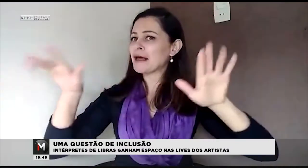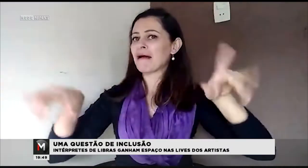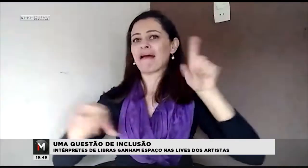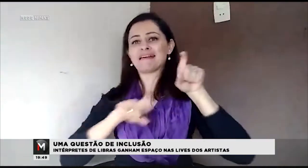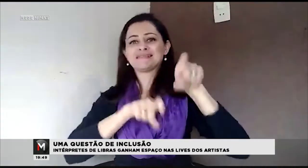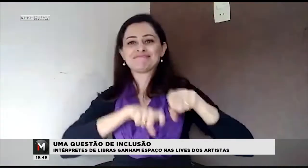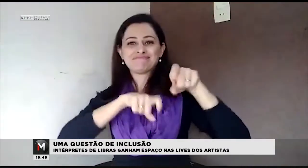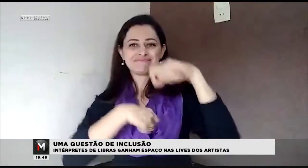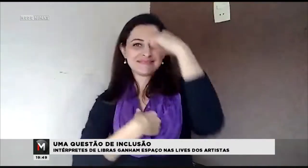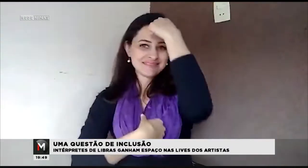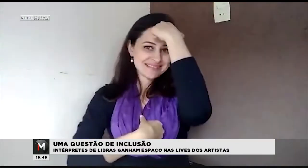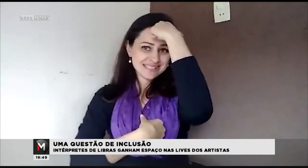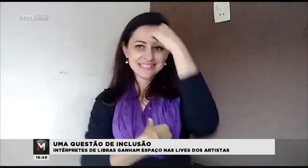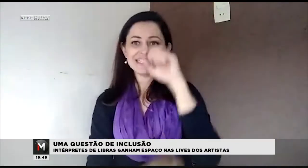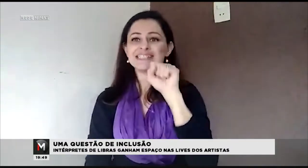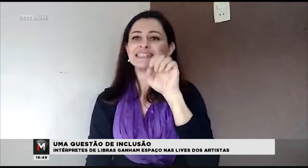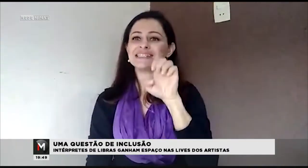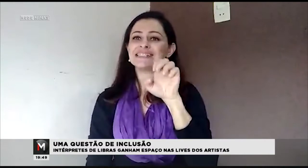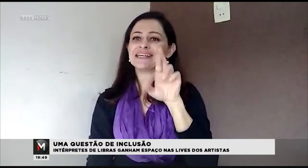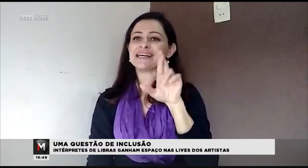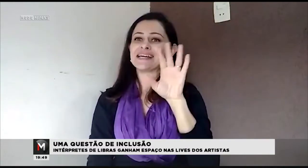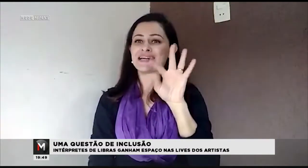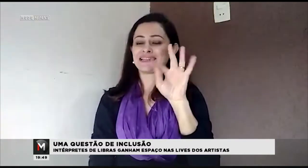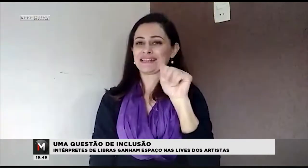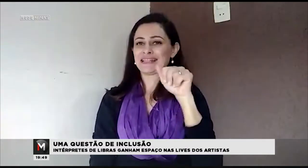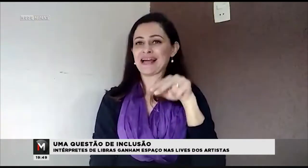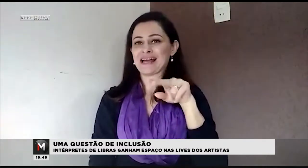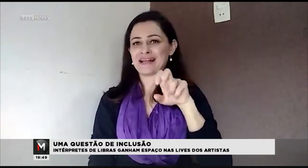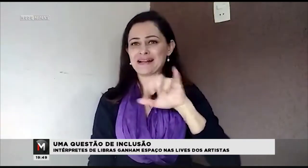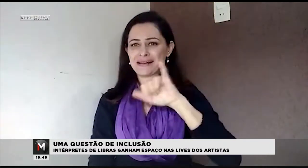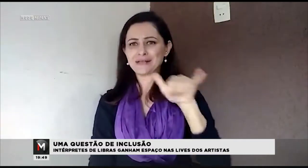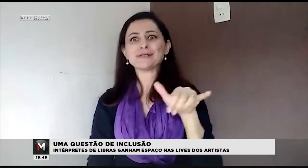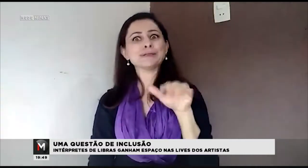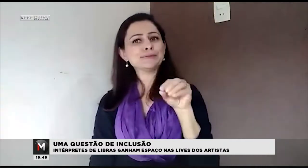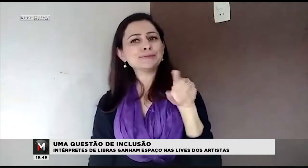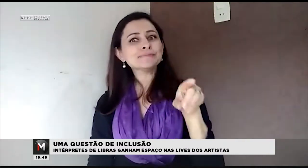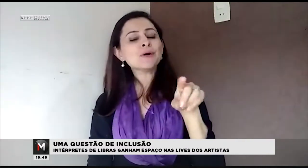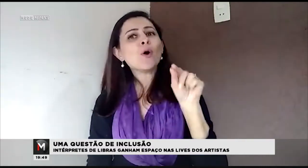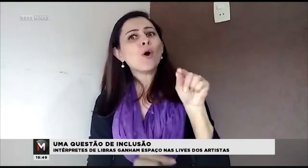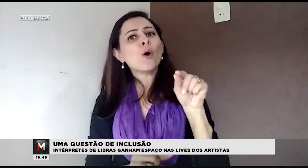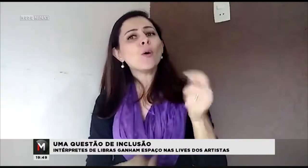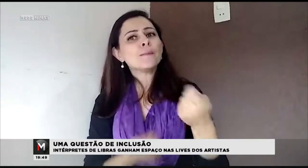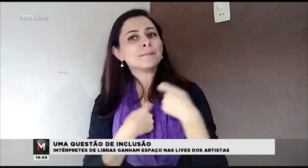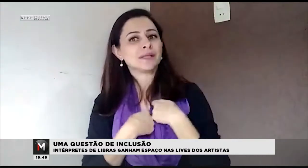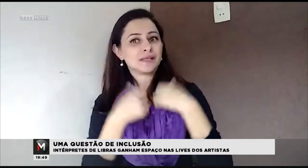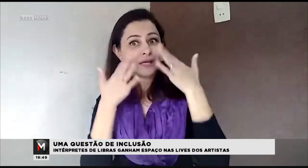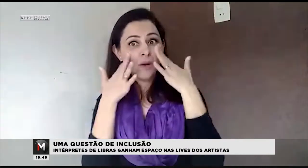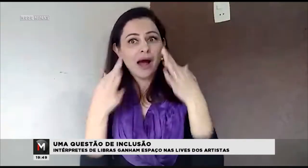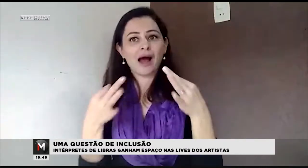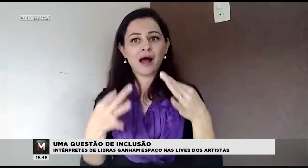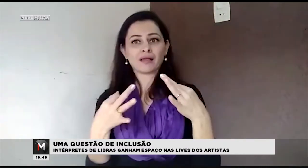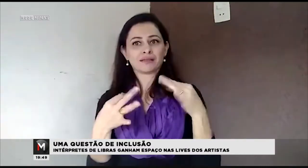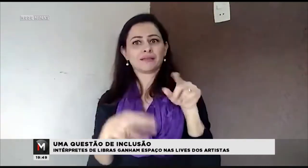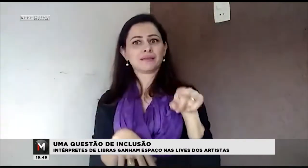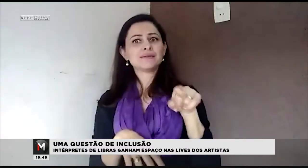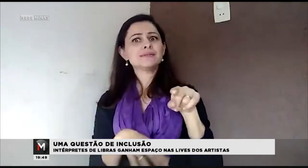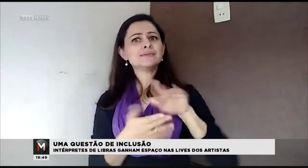Mas, nesse ritmo, por exemplo, sertanejo, como que eu prestei atenção